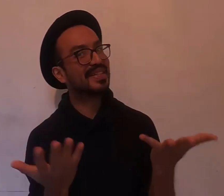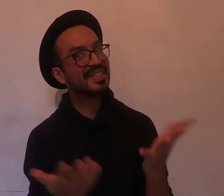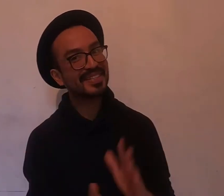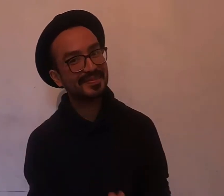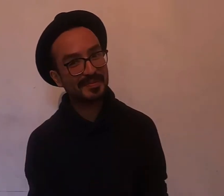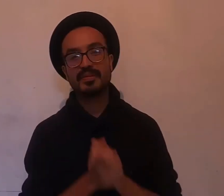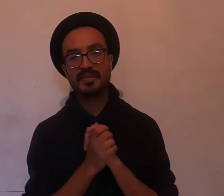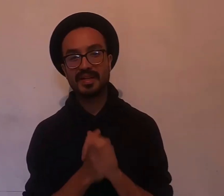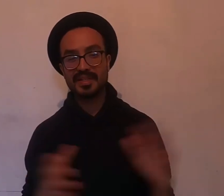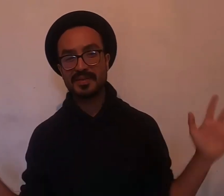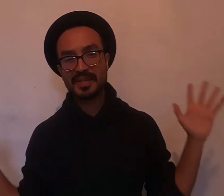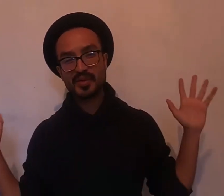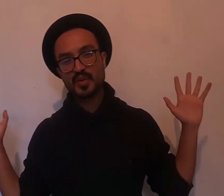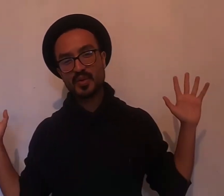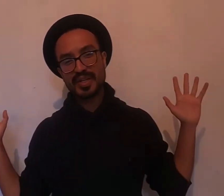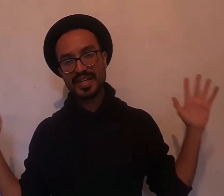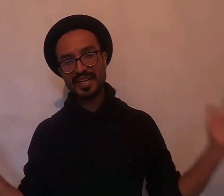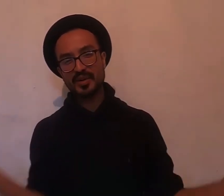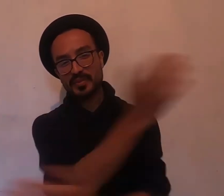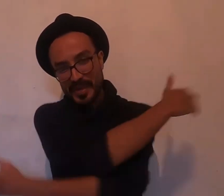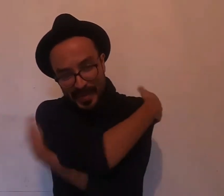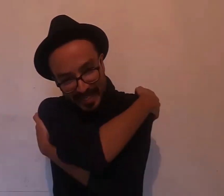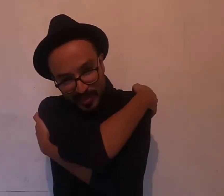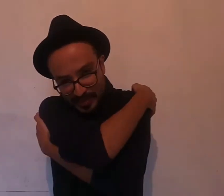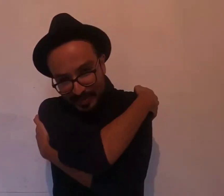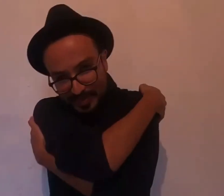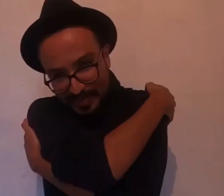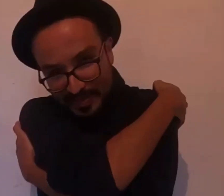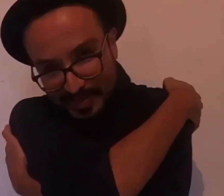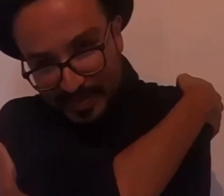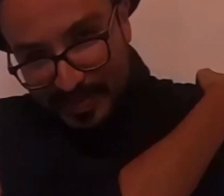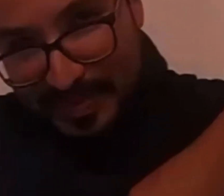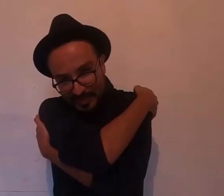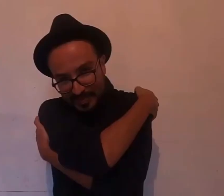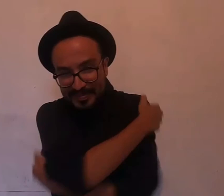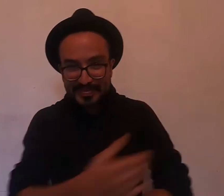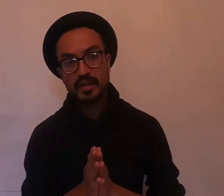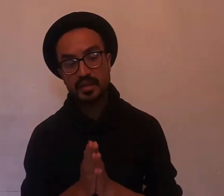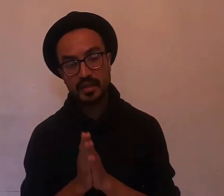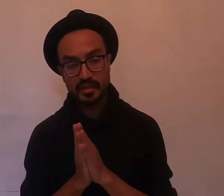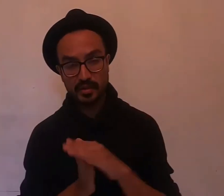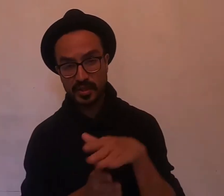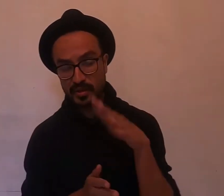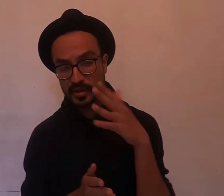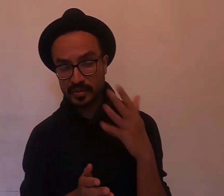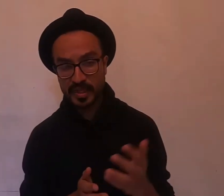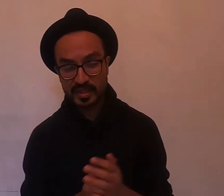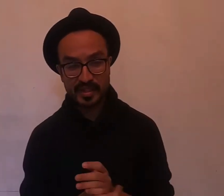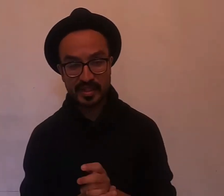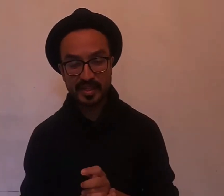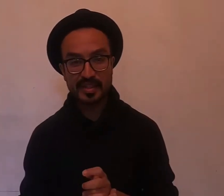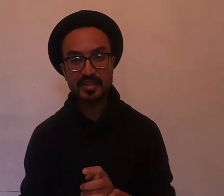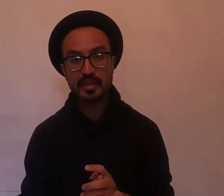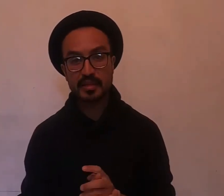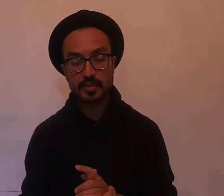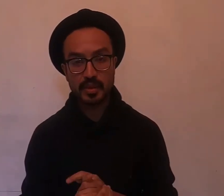Les mando un enorme abrazo. Y sobre todo también quisiera agradecerles porque